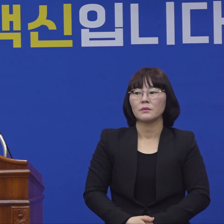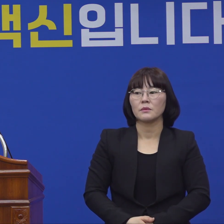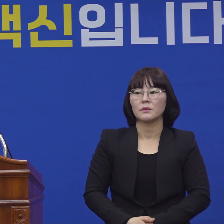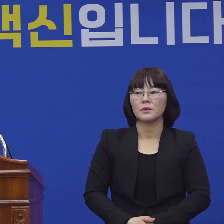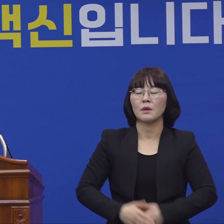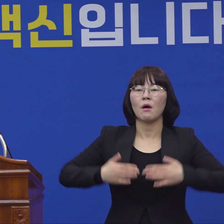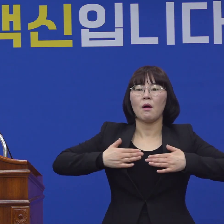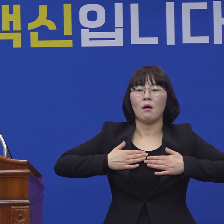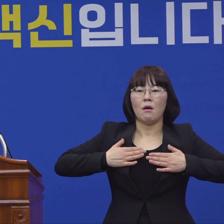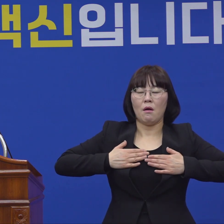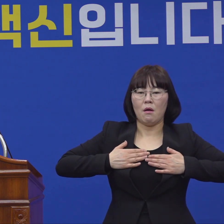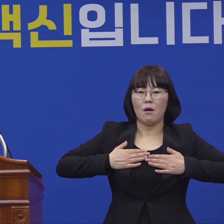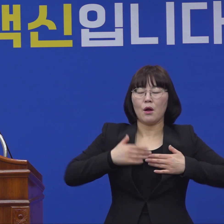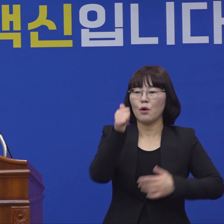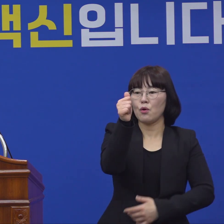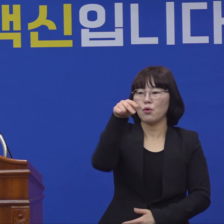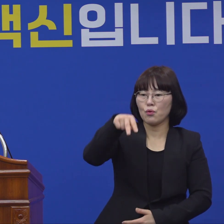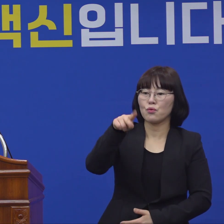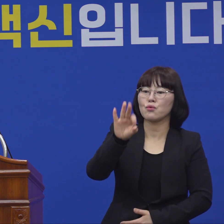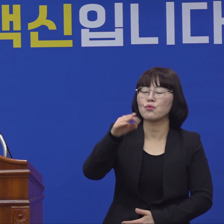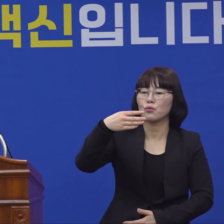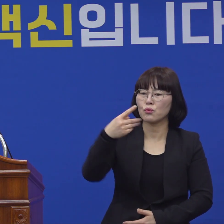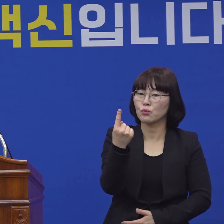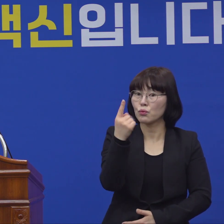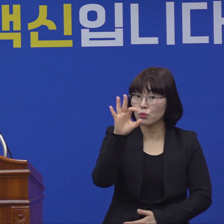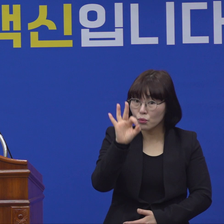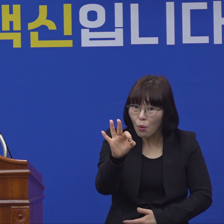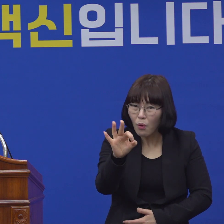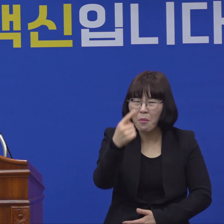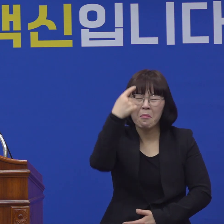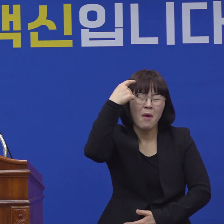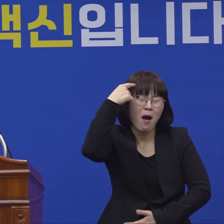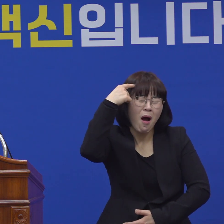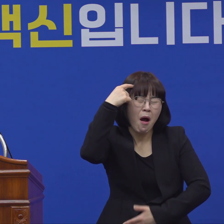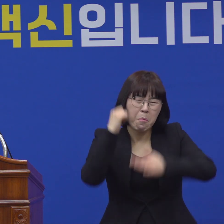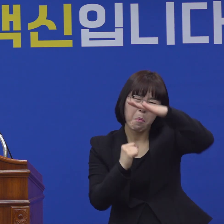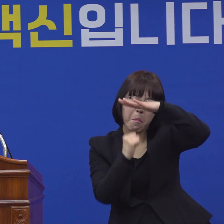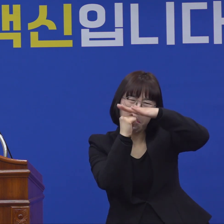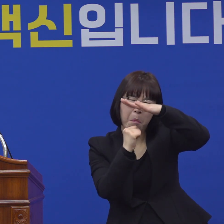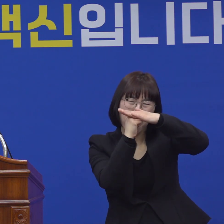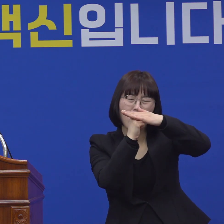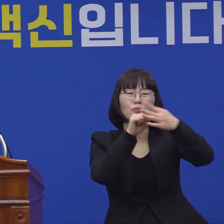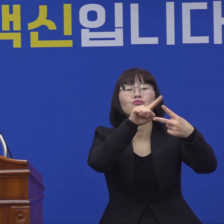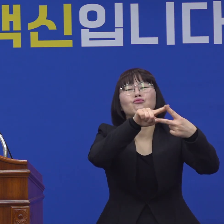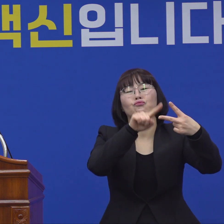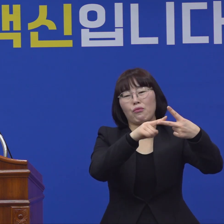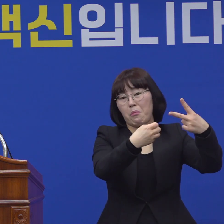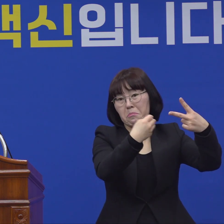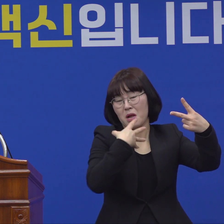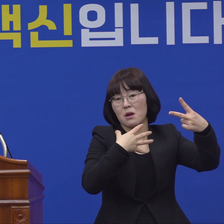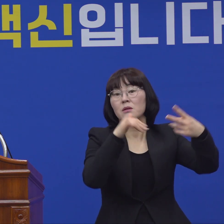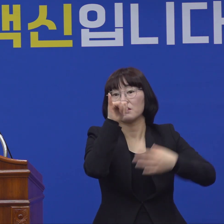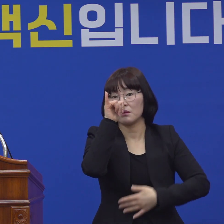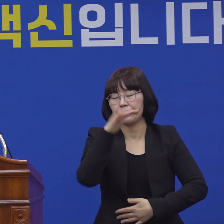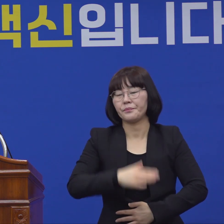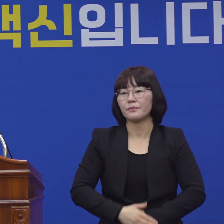두통을 여전히 호소하고 계십니다. 그러시고 지금 현재